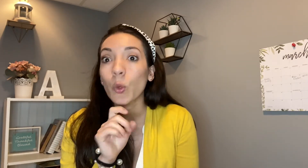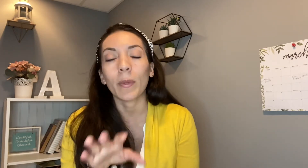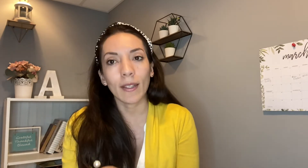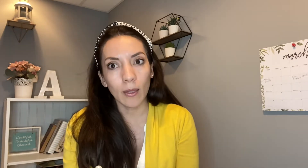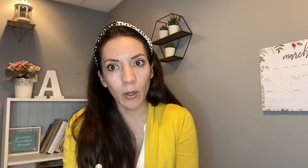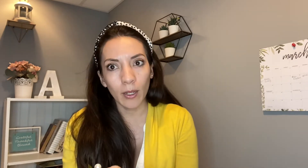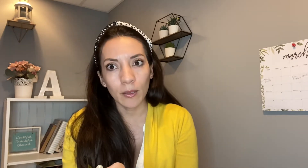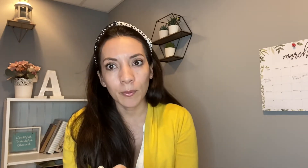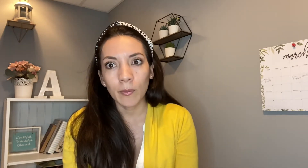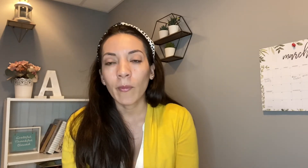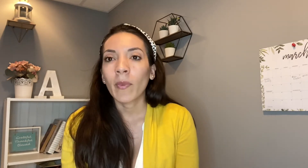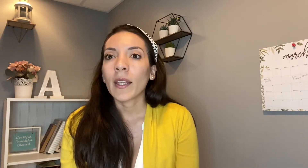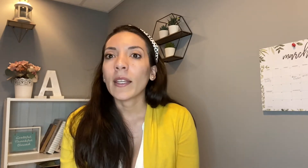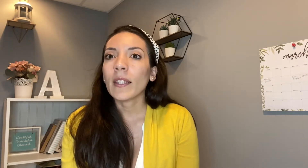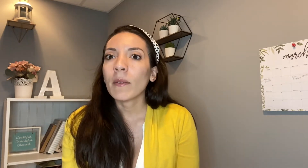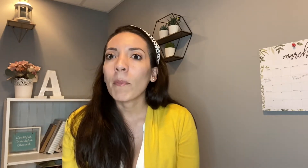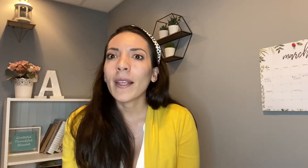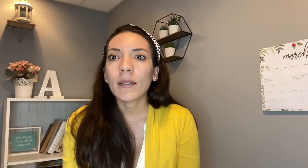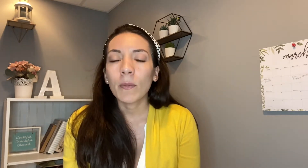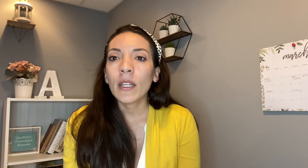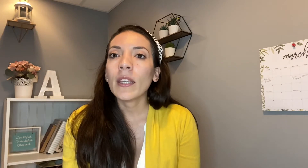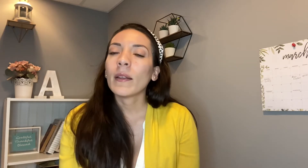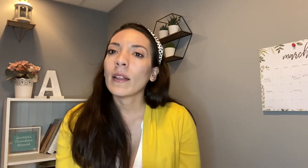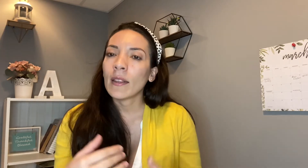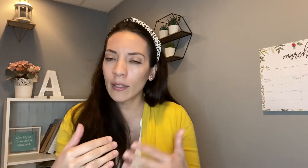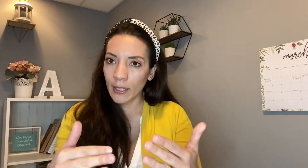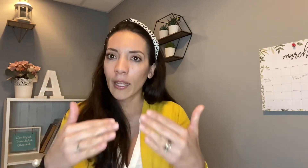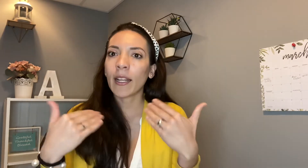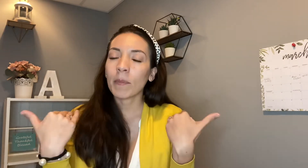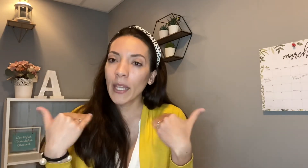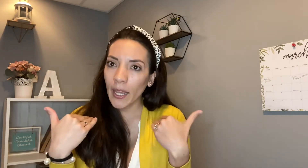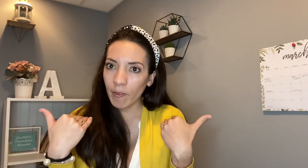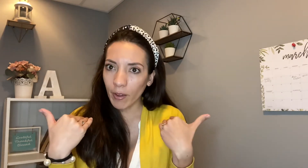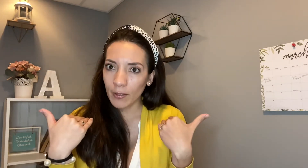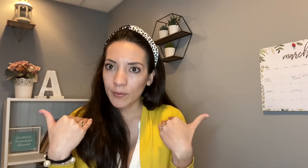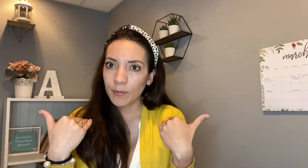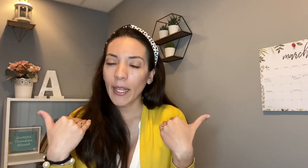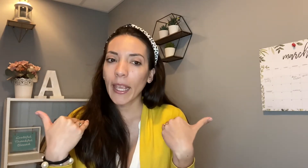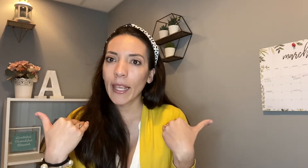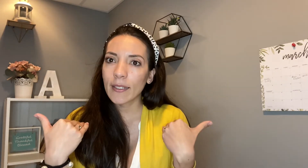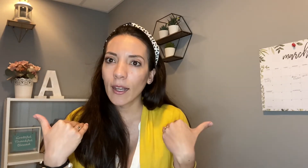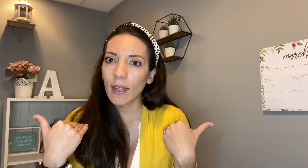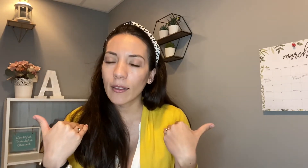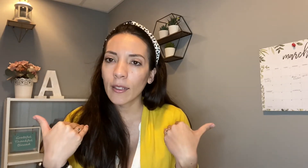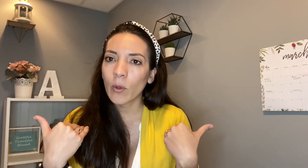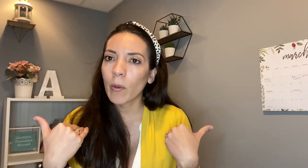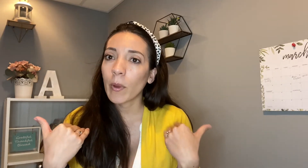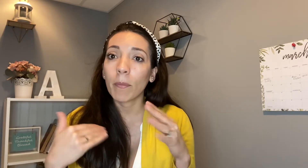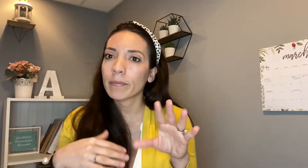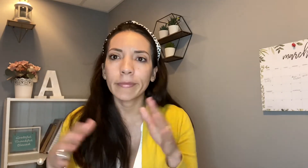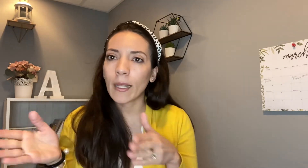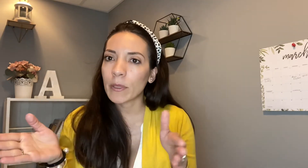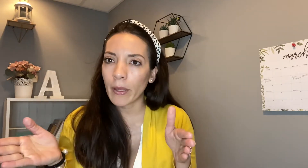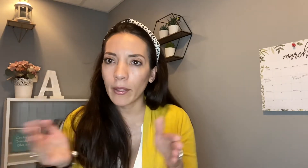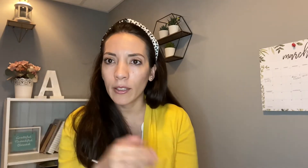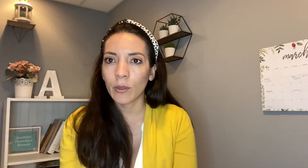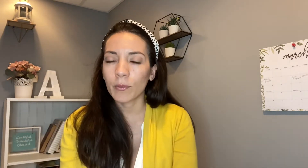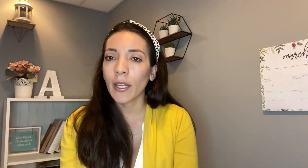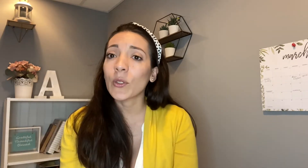empecé a trabajar y me dicen quien era mi jefa ella tenía una bebé de la misma de nico entonces